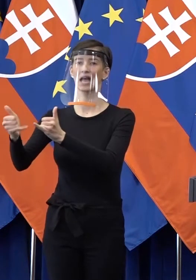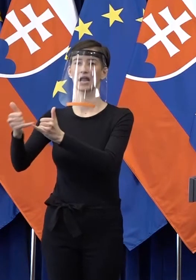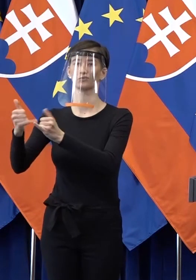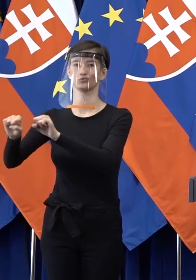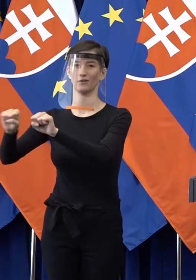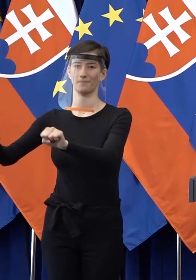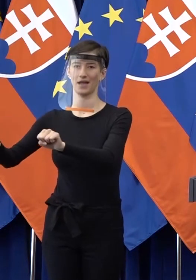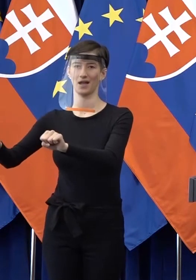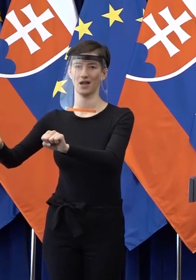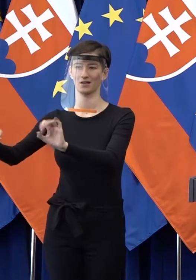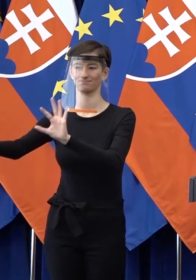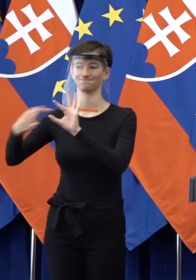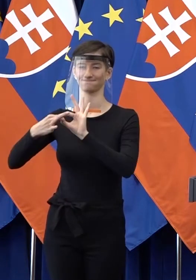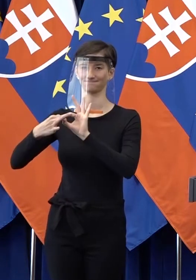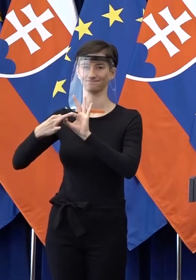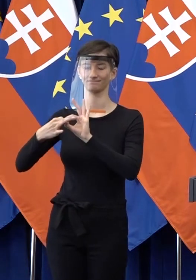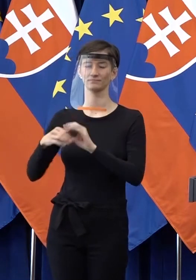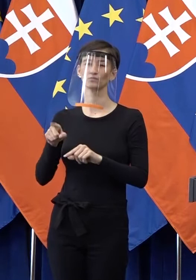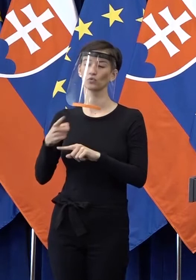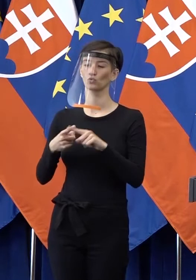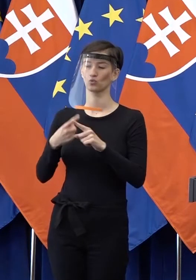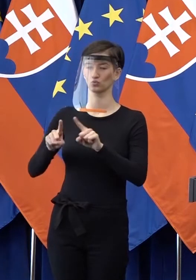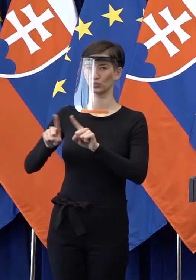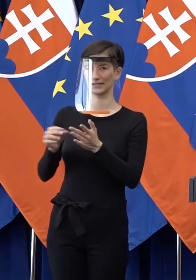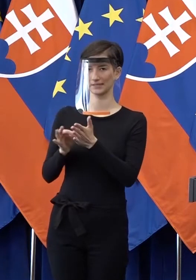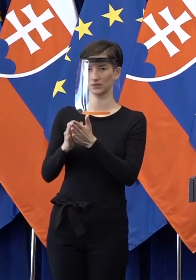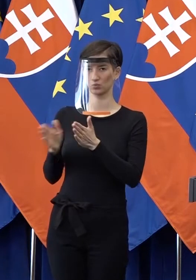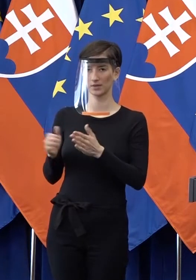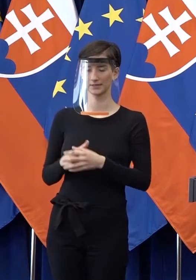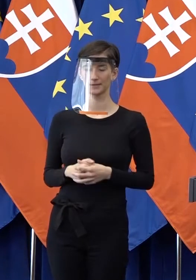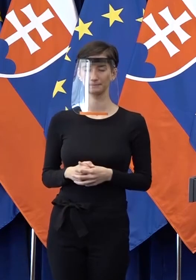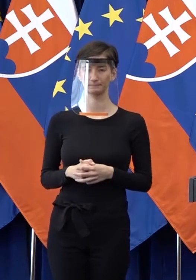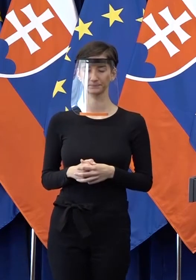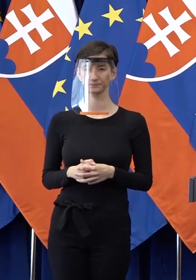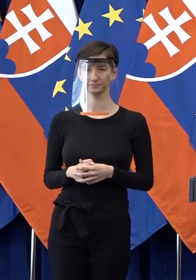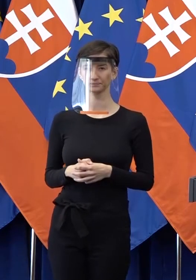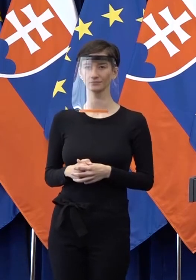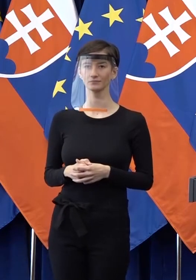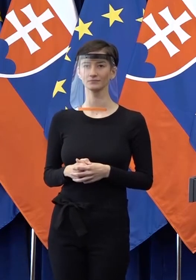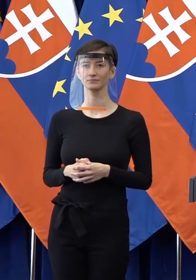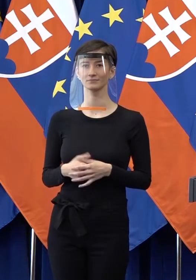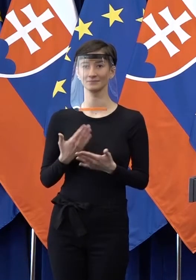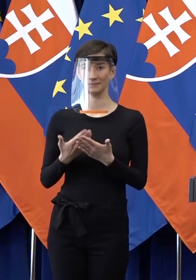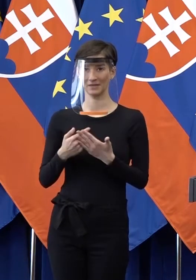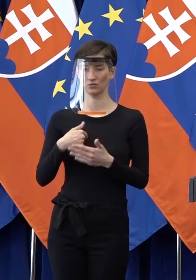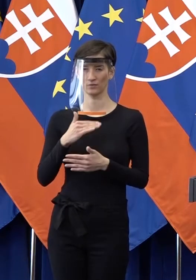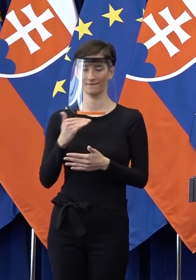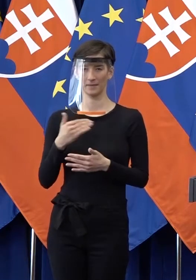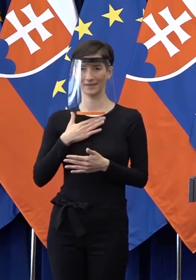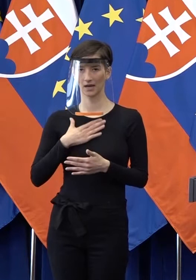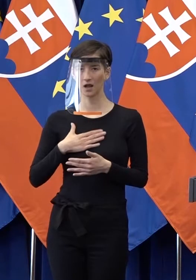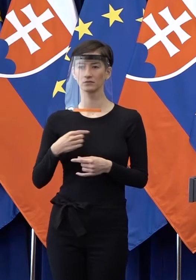odlišné prostredie a odlišný rámec preto. Preto, odvážť preto som rád, že sa nám podarilo